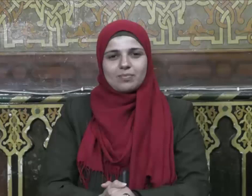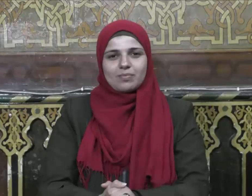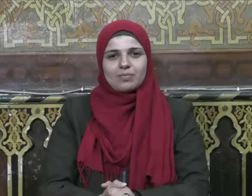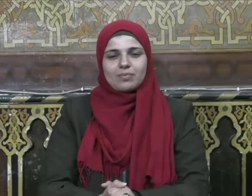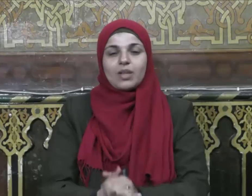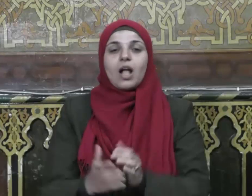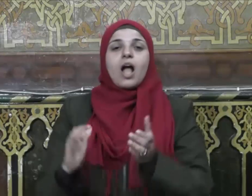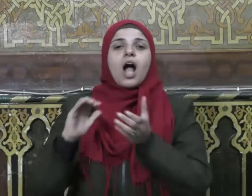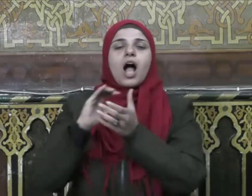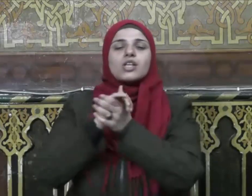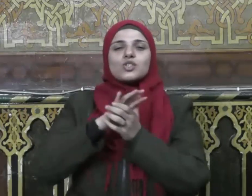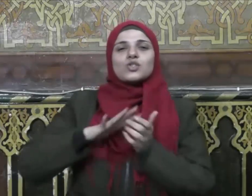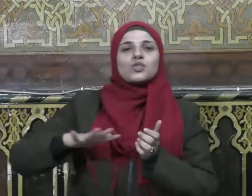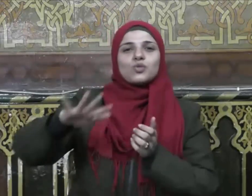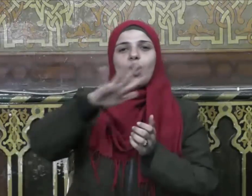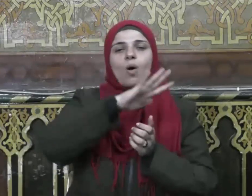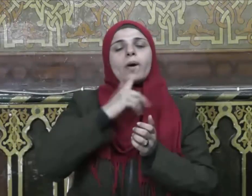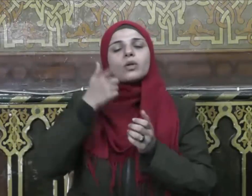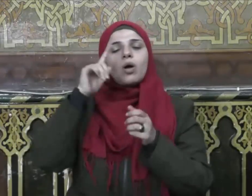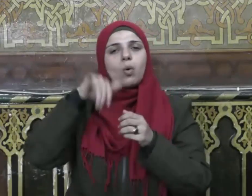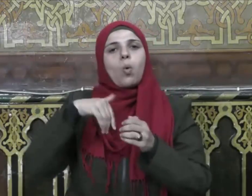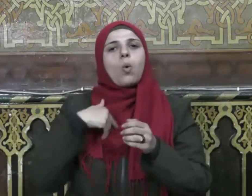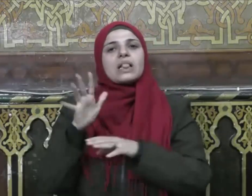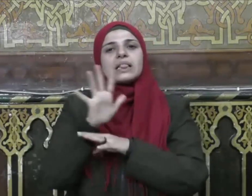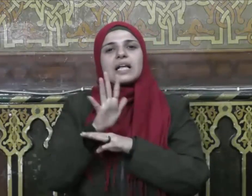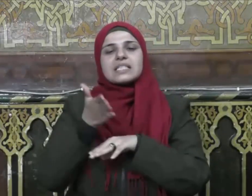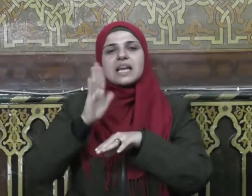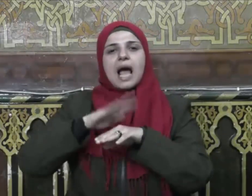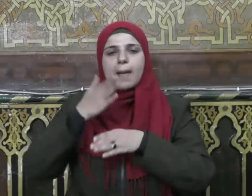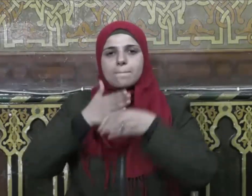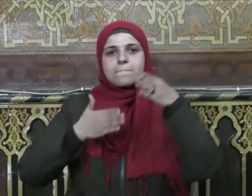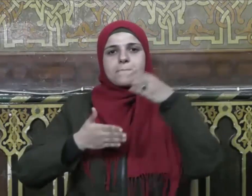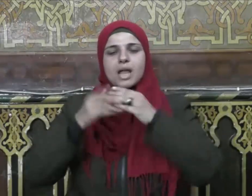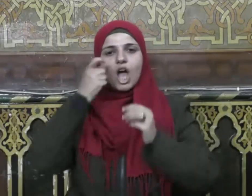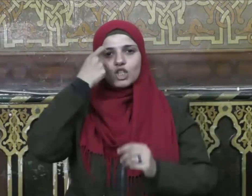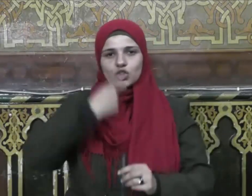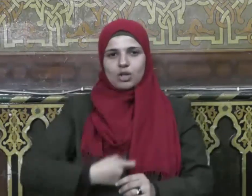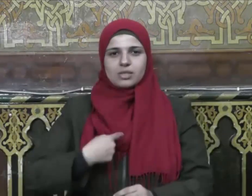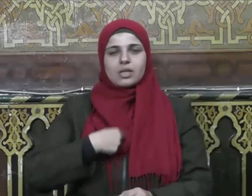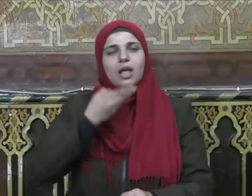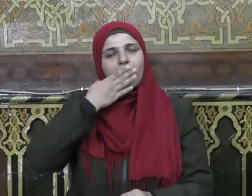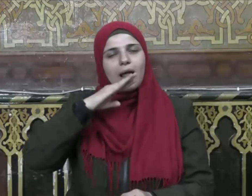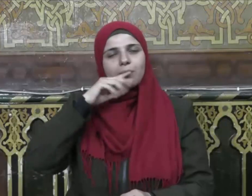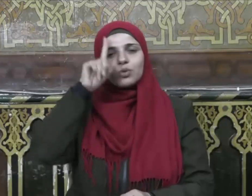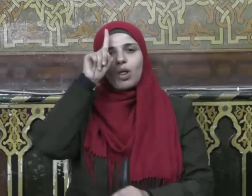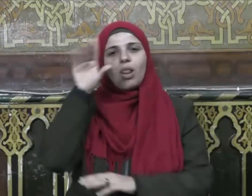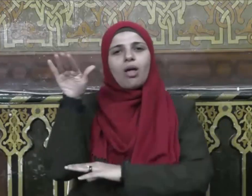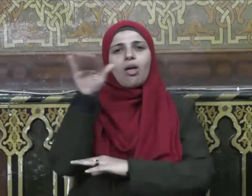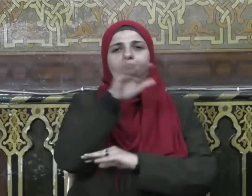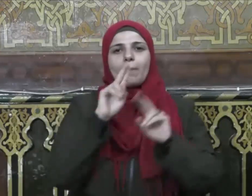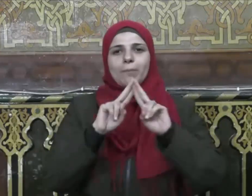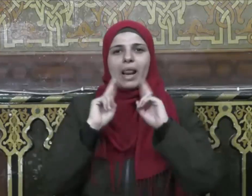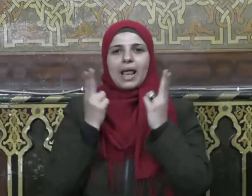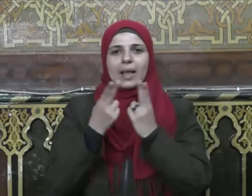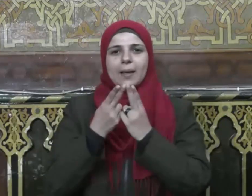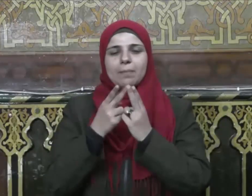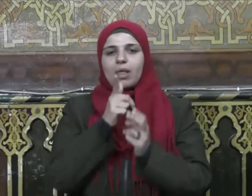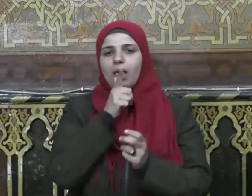الصحبة وأثرها في بناء الشخصية الحمد لله رب العالمين القائل في